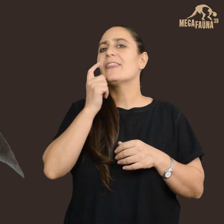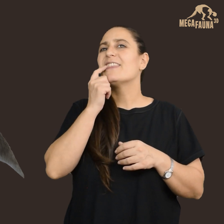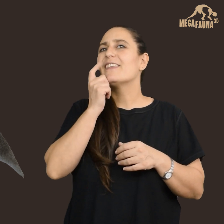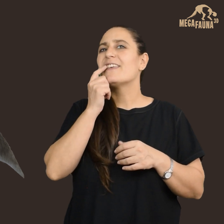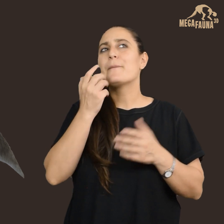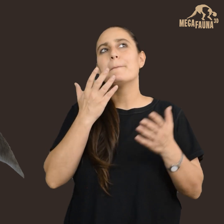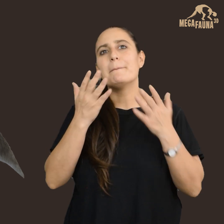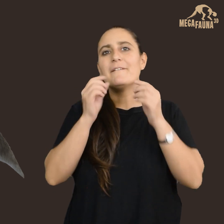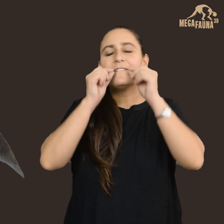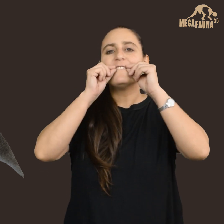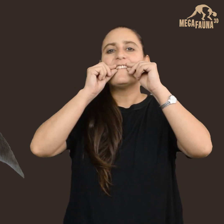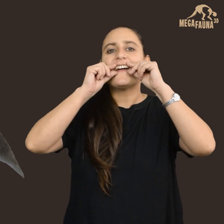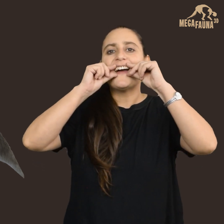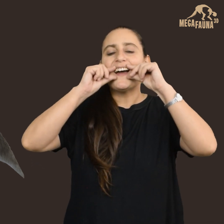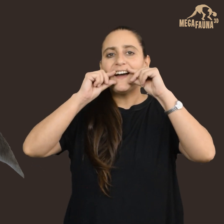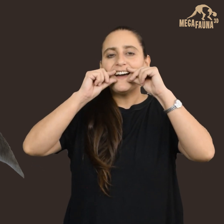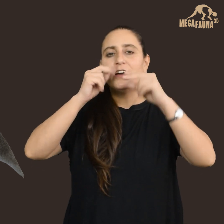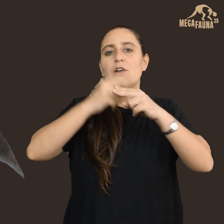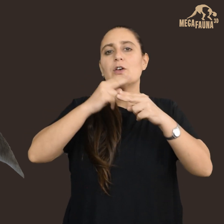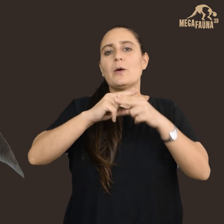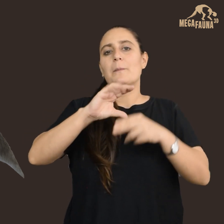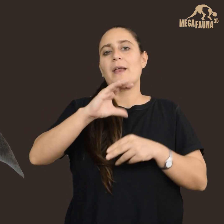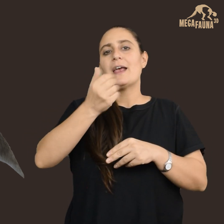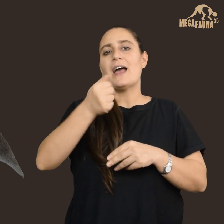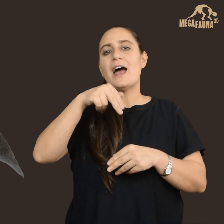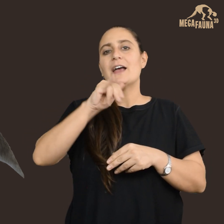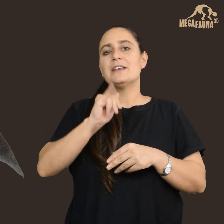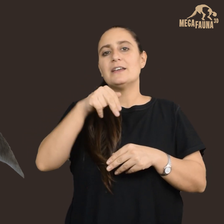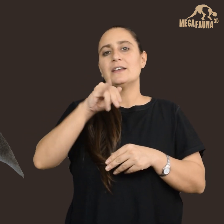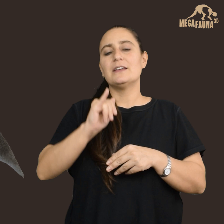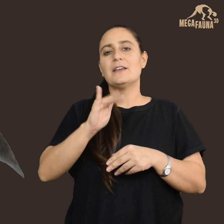Tenían unos dientes parecidos a grandes colmillos que se los denomina caniniformes.